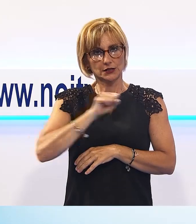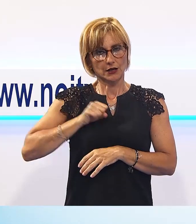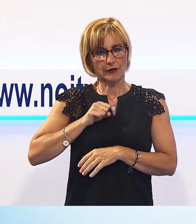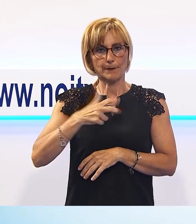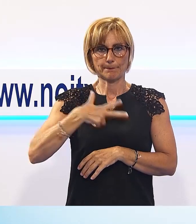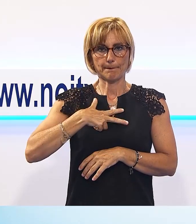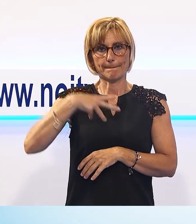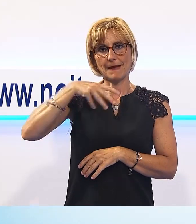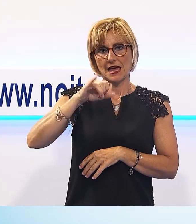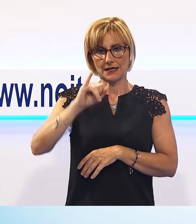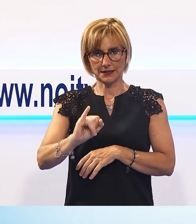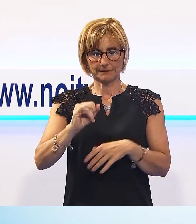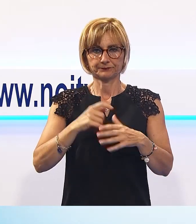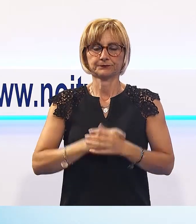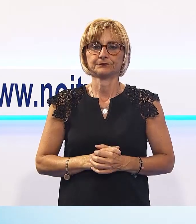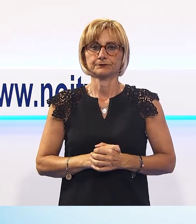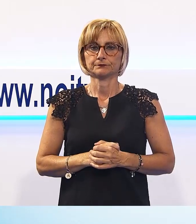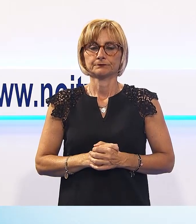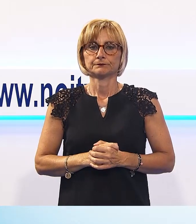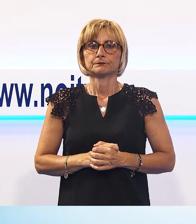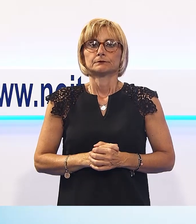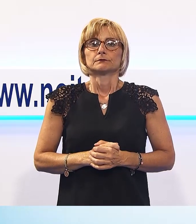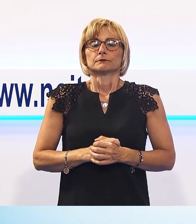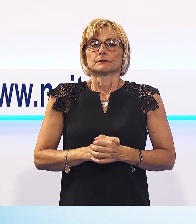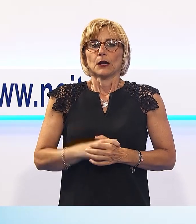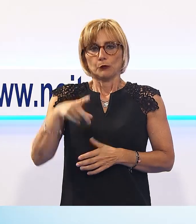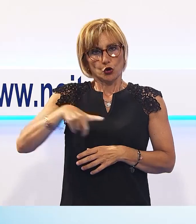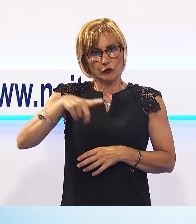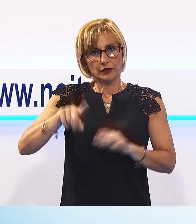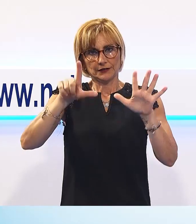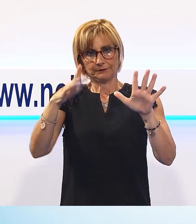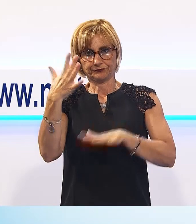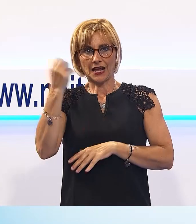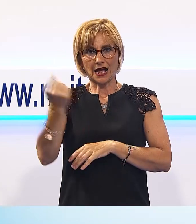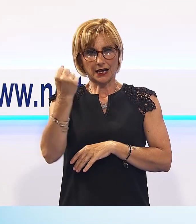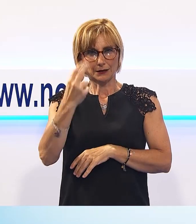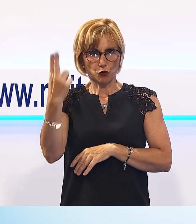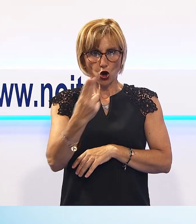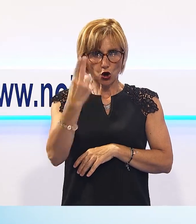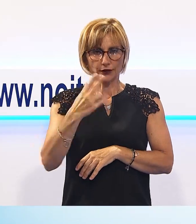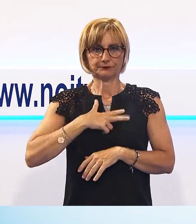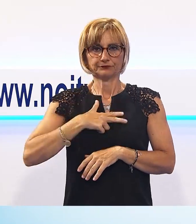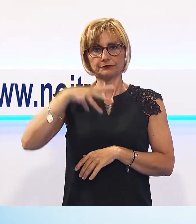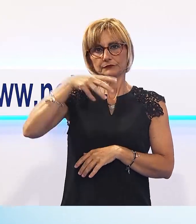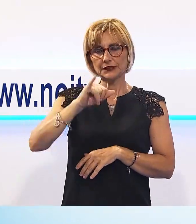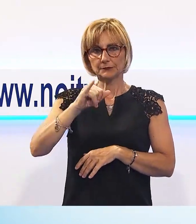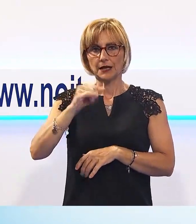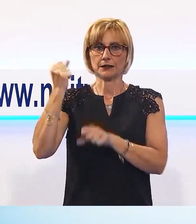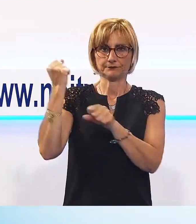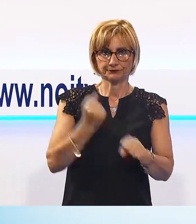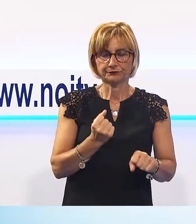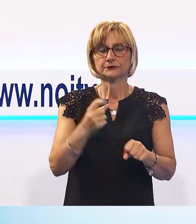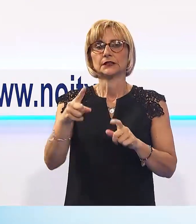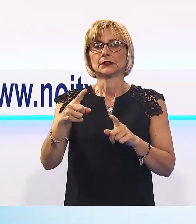Presentato in provincia il programma per il 75esimo anniversario della morte di Donaldo May. Ricordare oggi il sacrificio del prelato